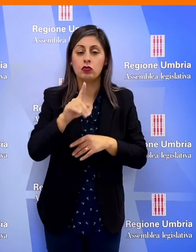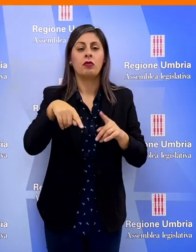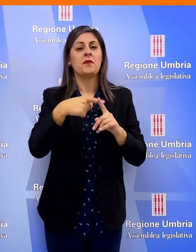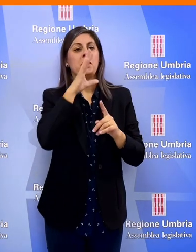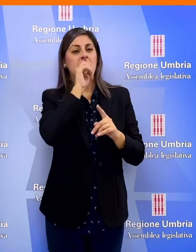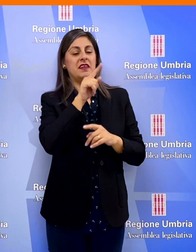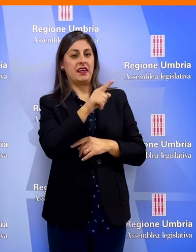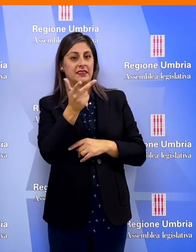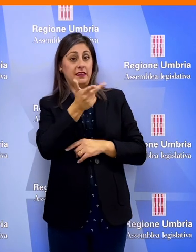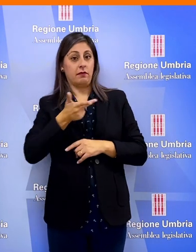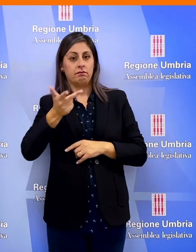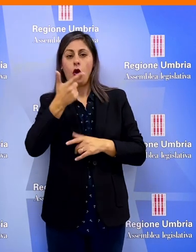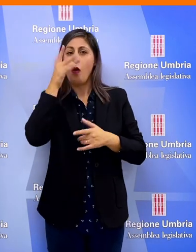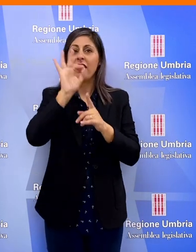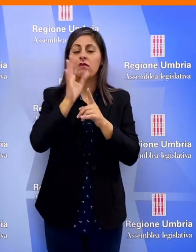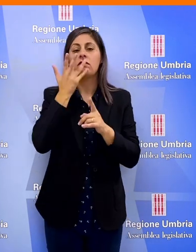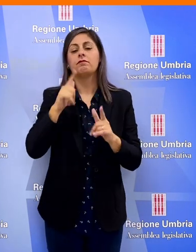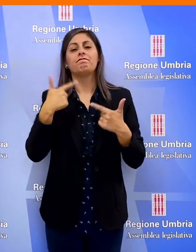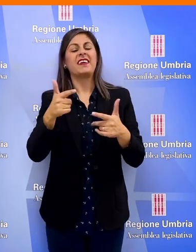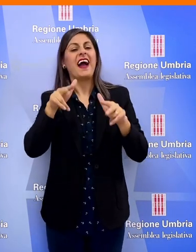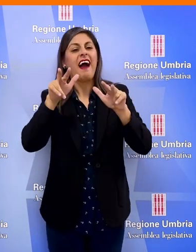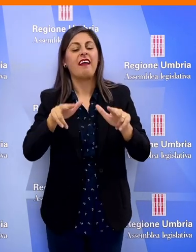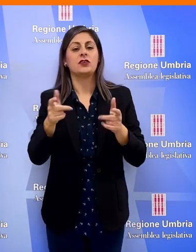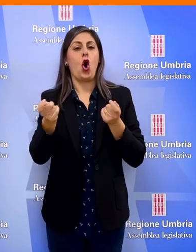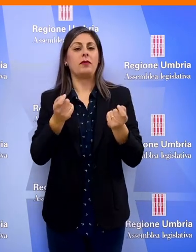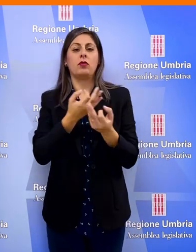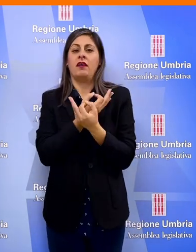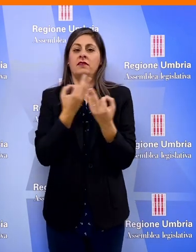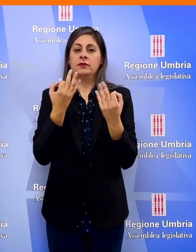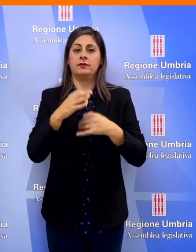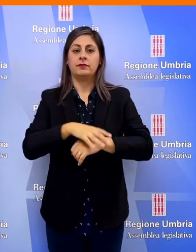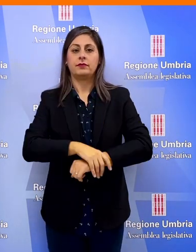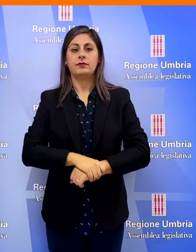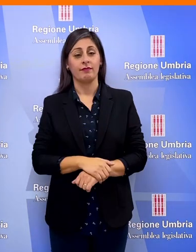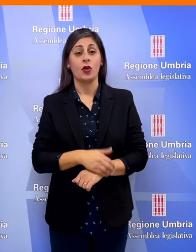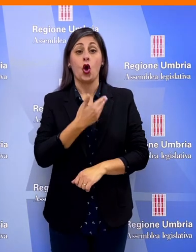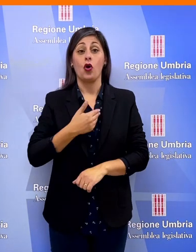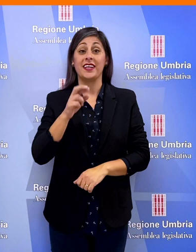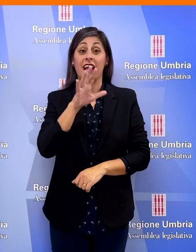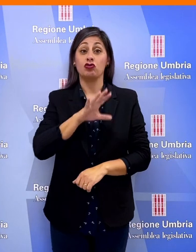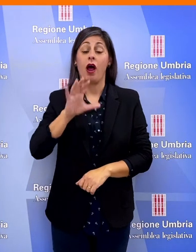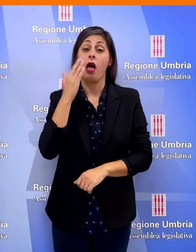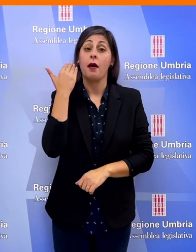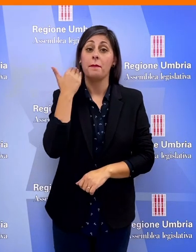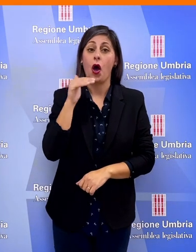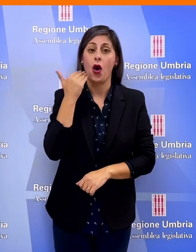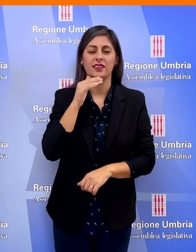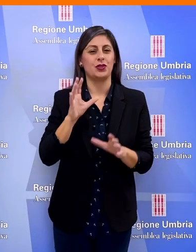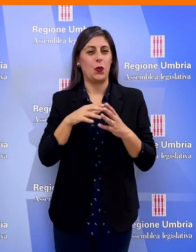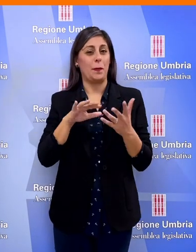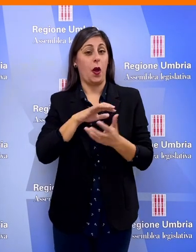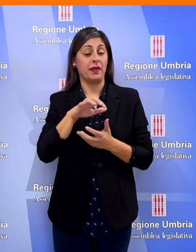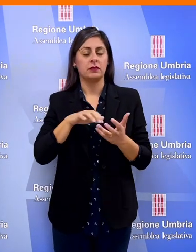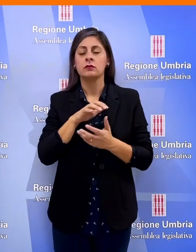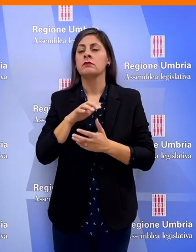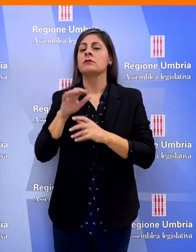e l'Università al fine di garantire un adeguato coordinamento La consigliera regionale Donatella Porsi, gruppo